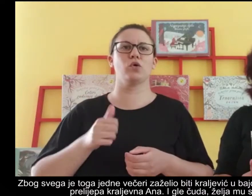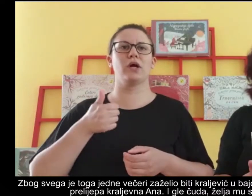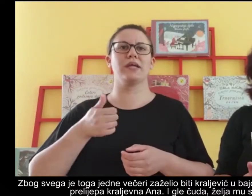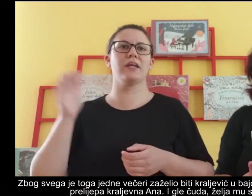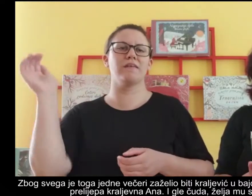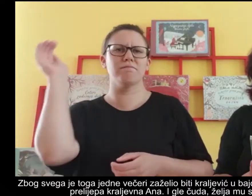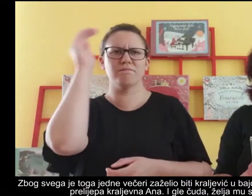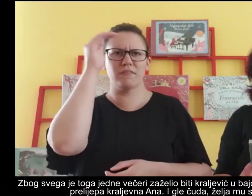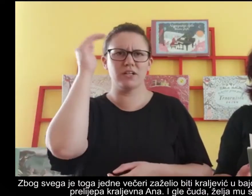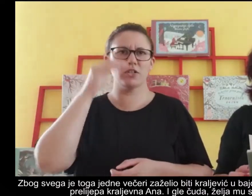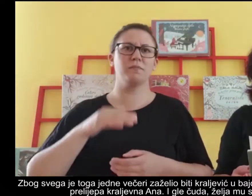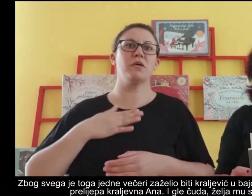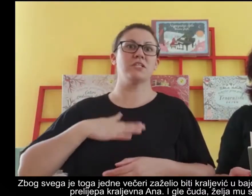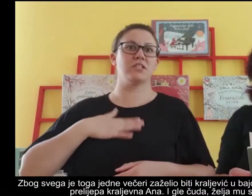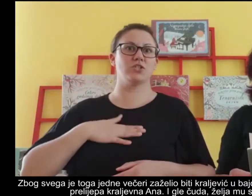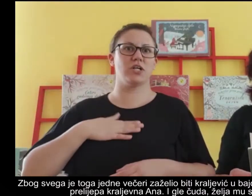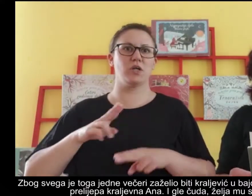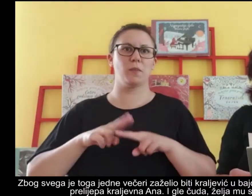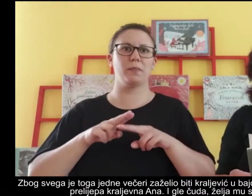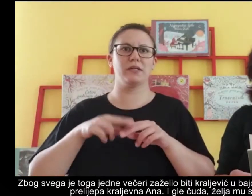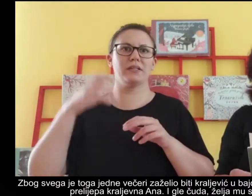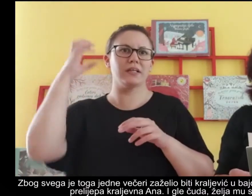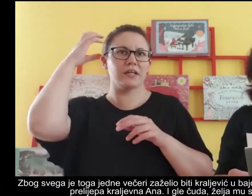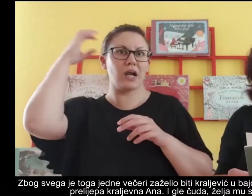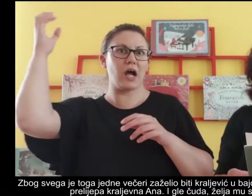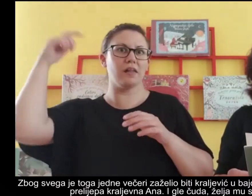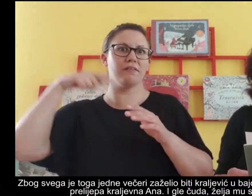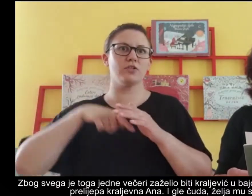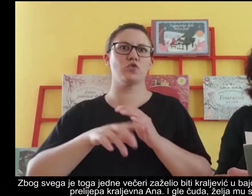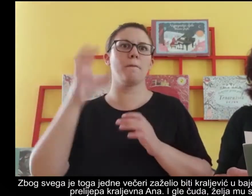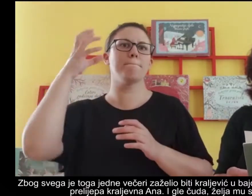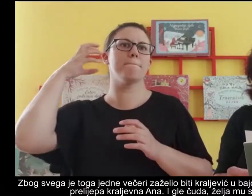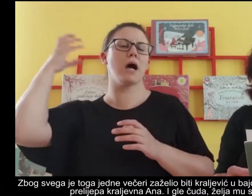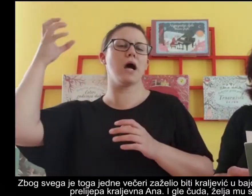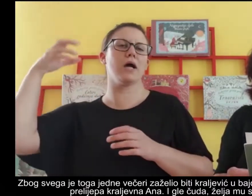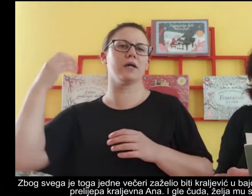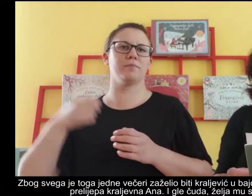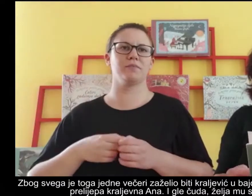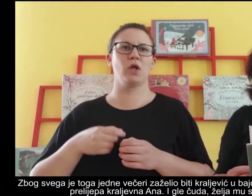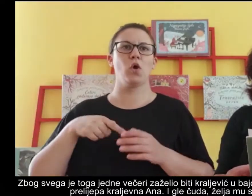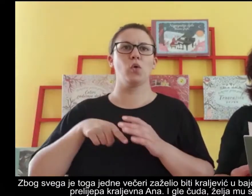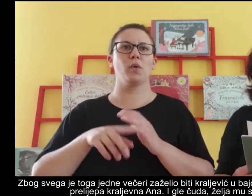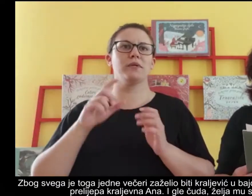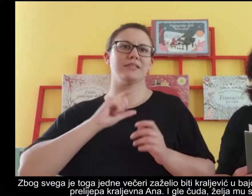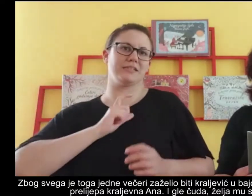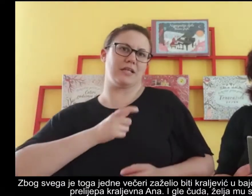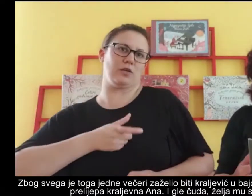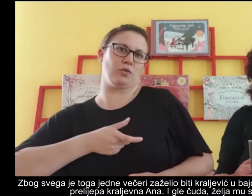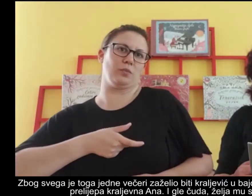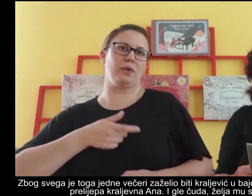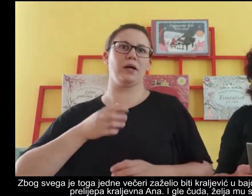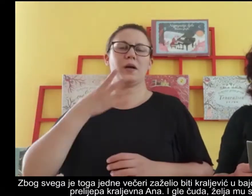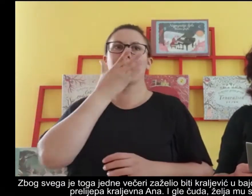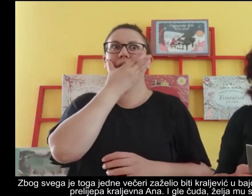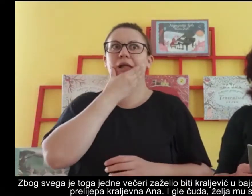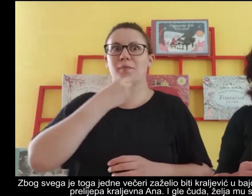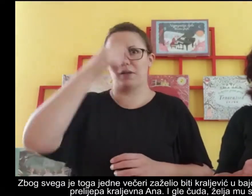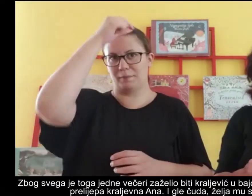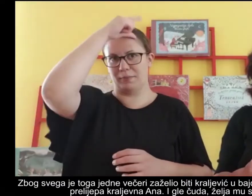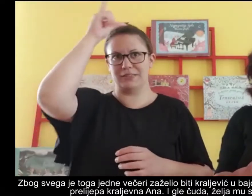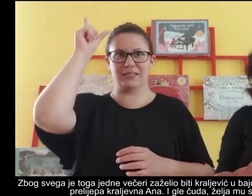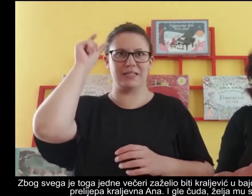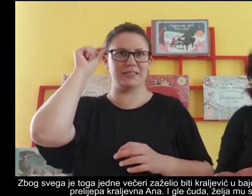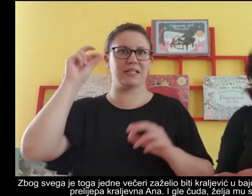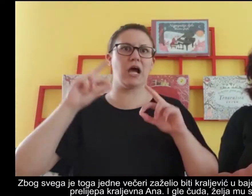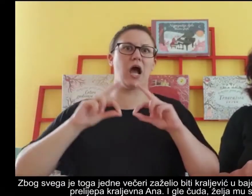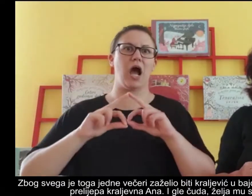jedne večeri zaželio biti kraljević u bajici u kojeg bi se zaljubila preljepa kraljevna